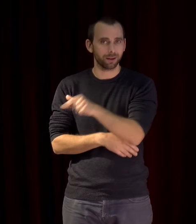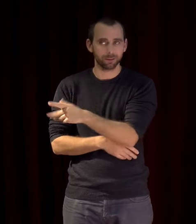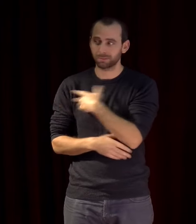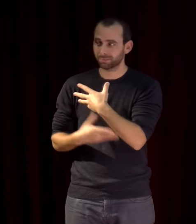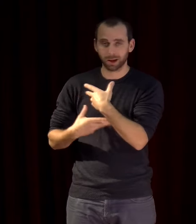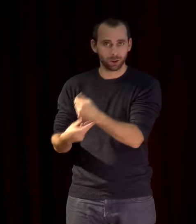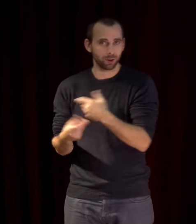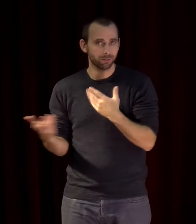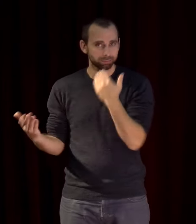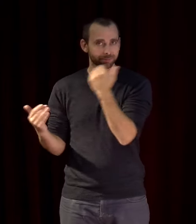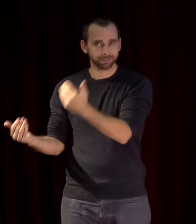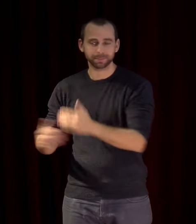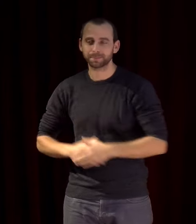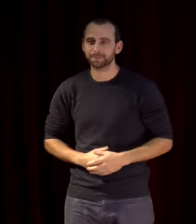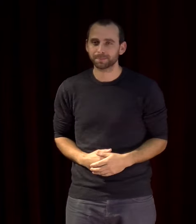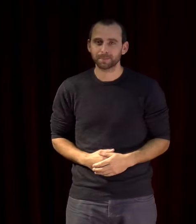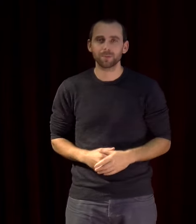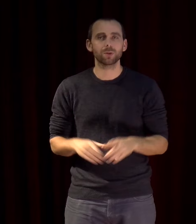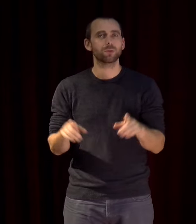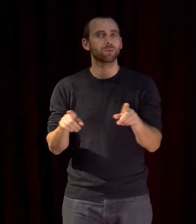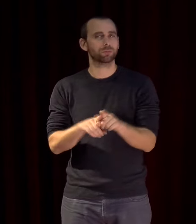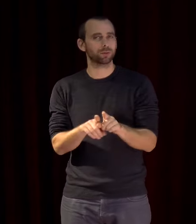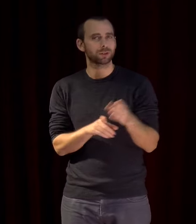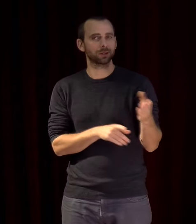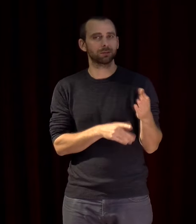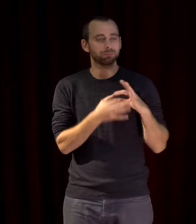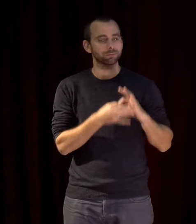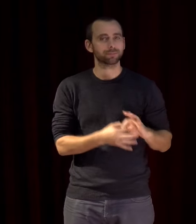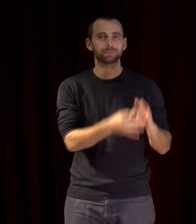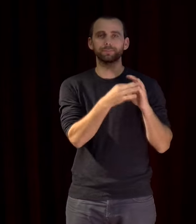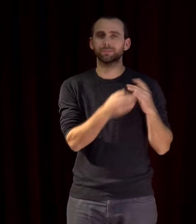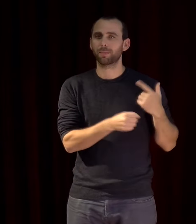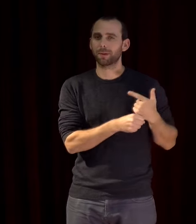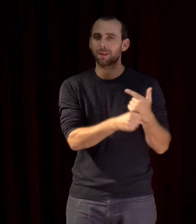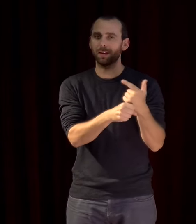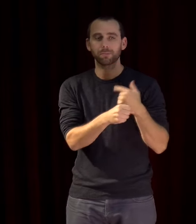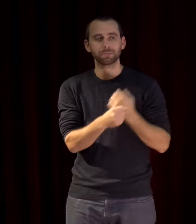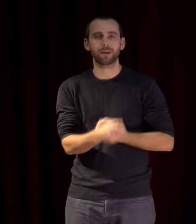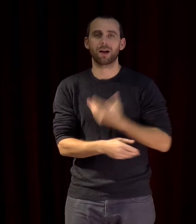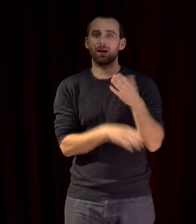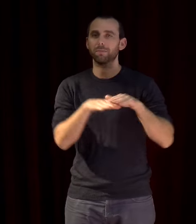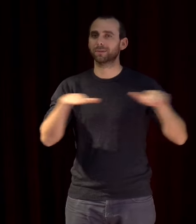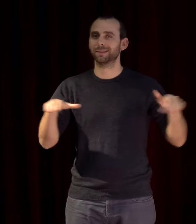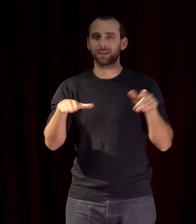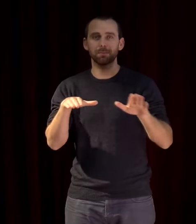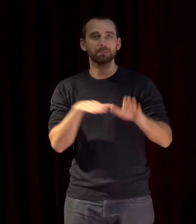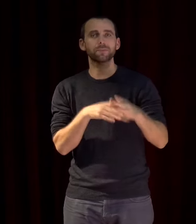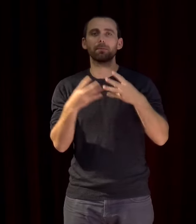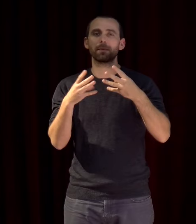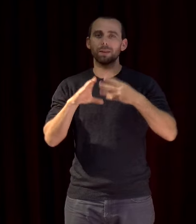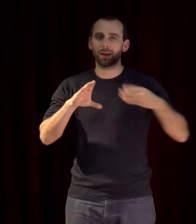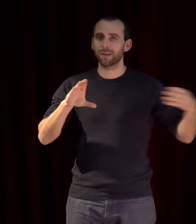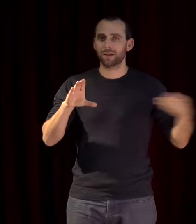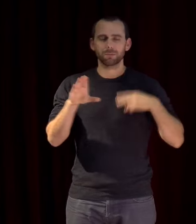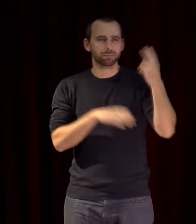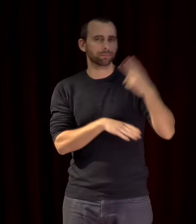Elle se place aussi dans le cadre de la Biennale des Arts de la Seine en Méditerranée, qui a commencé à Montpellier il y a une semaine